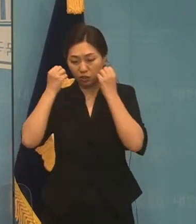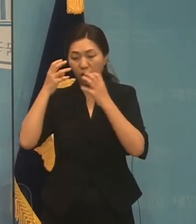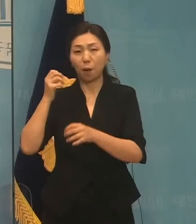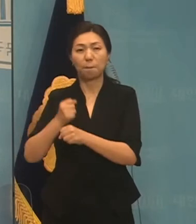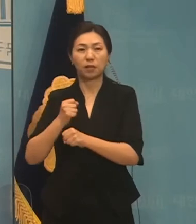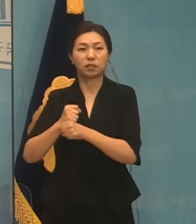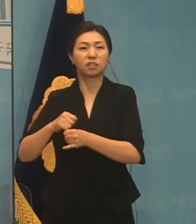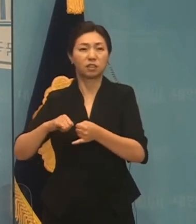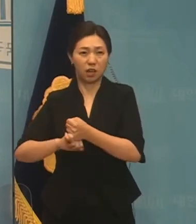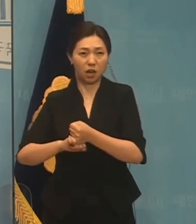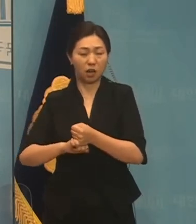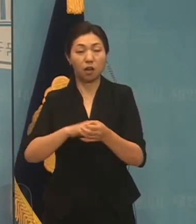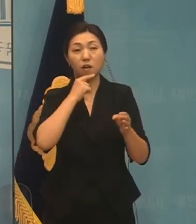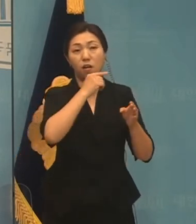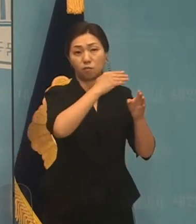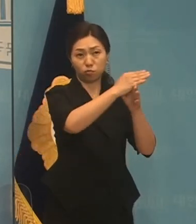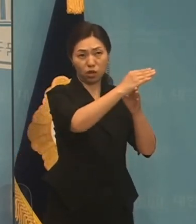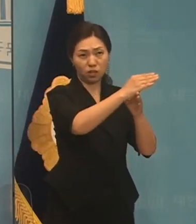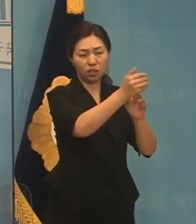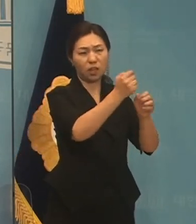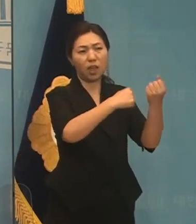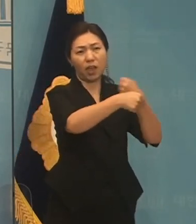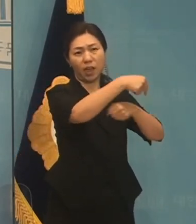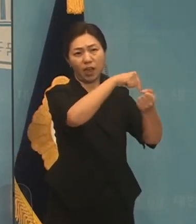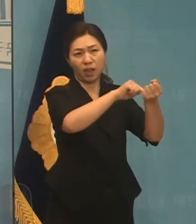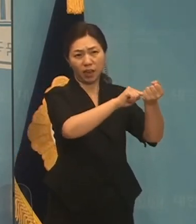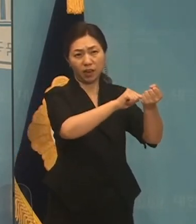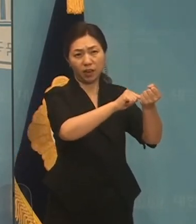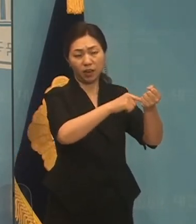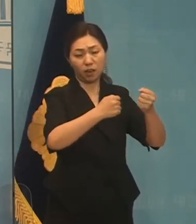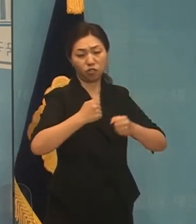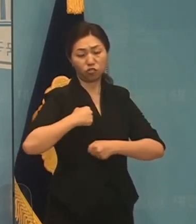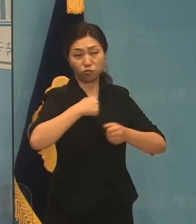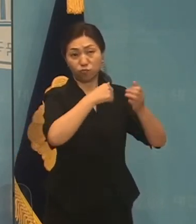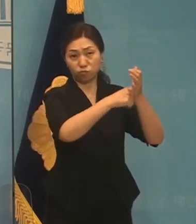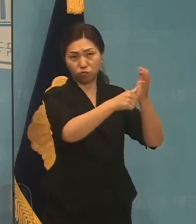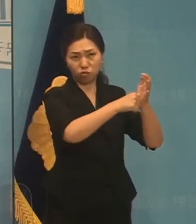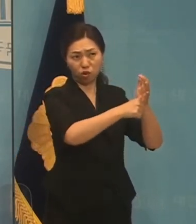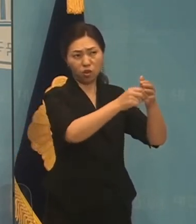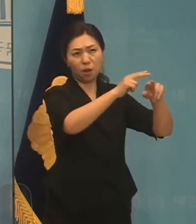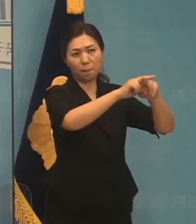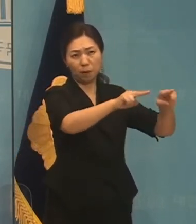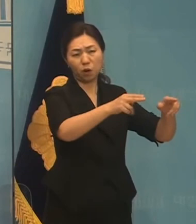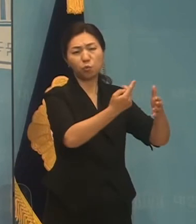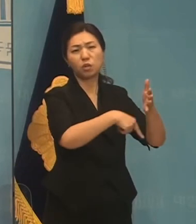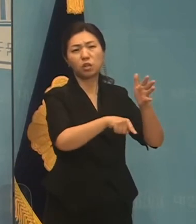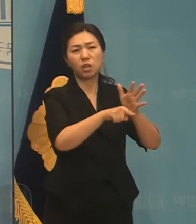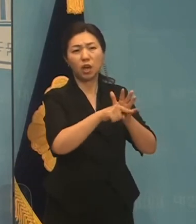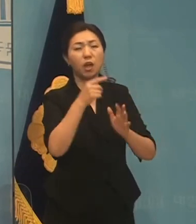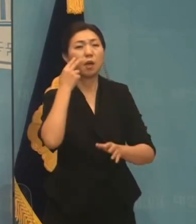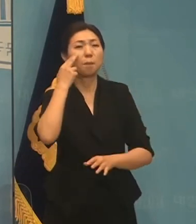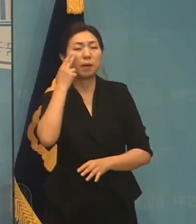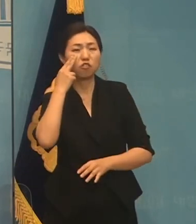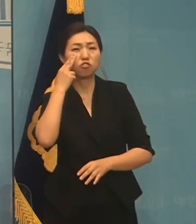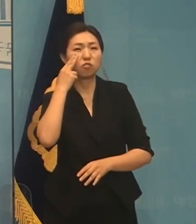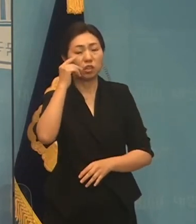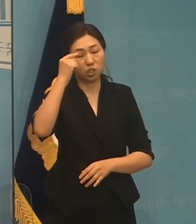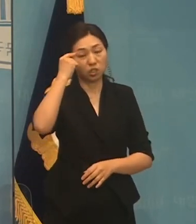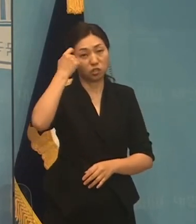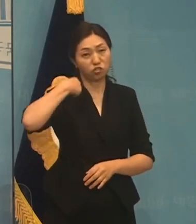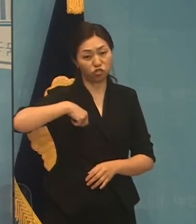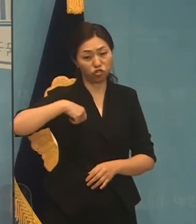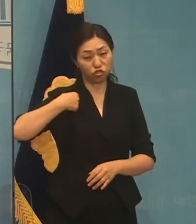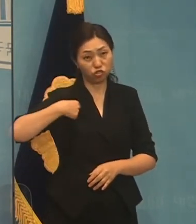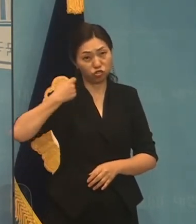북한의 핵무기를 폐기하도록 꿈, 미국과 중국이 적극적으로 나서게 하는 전략적